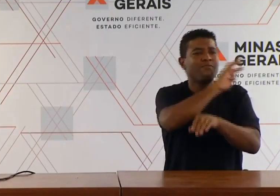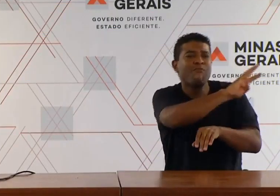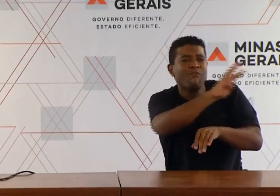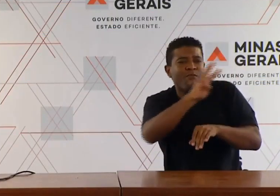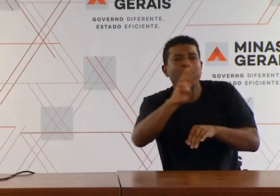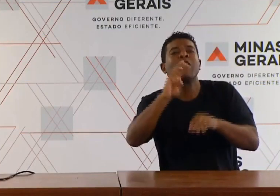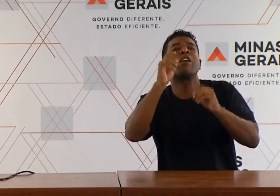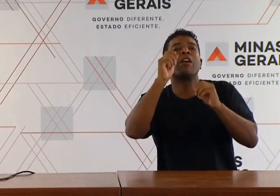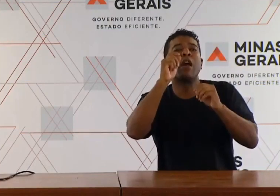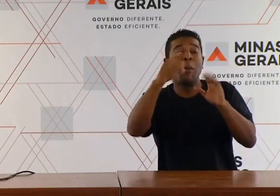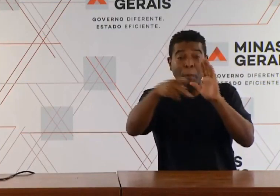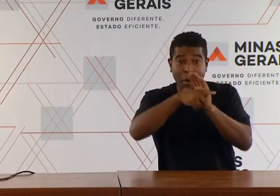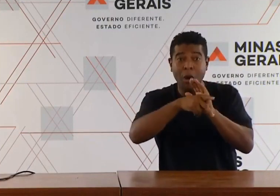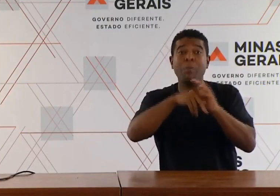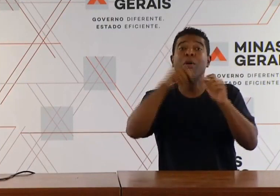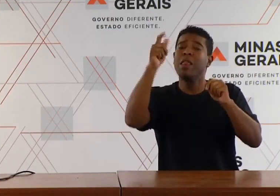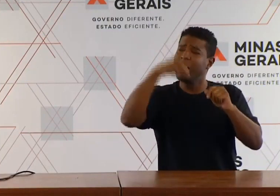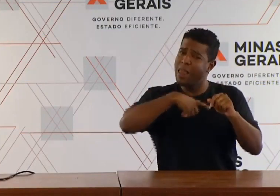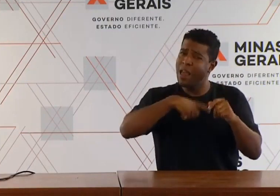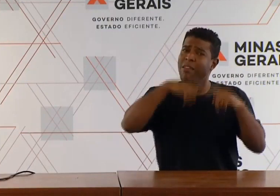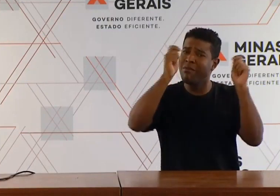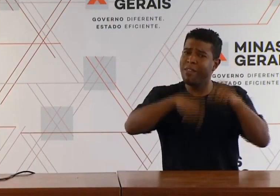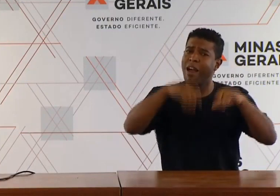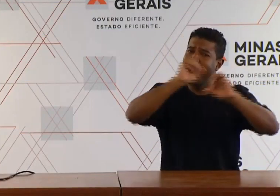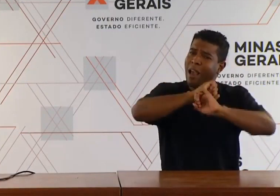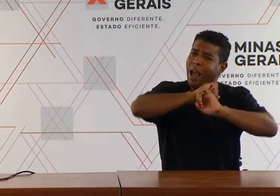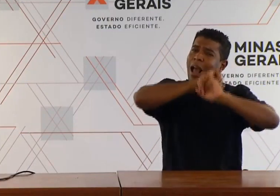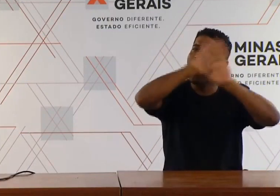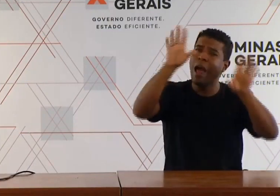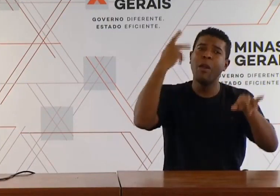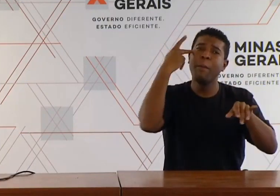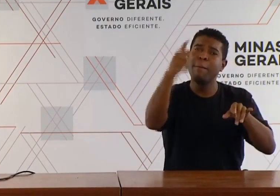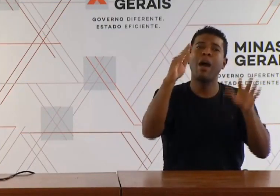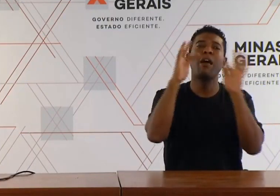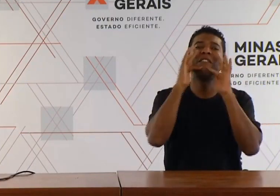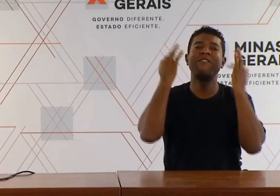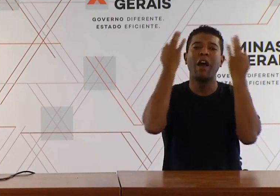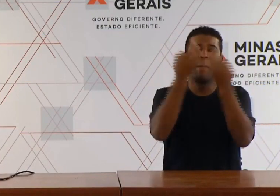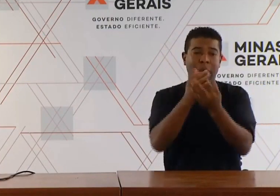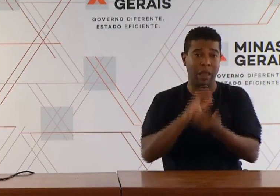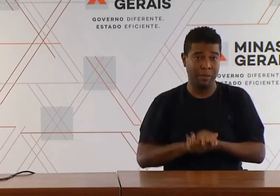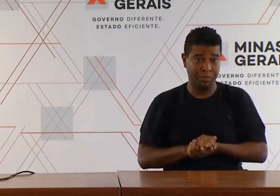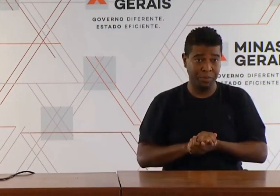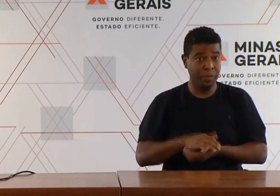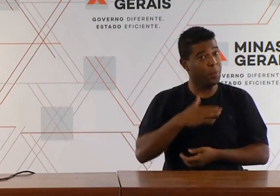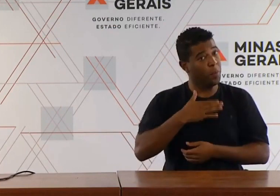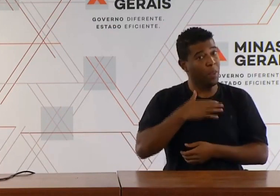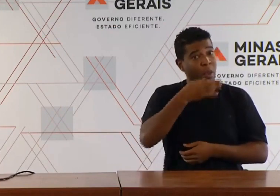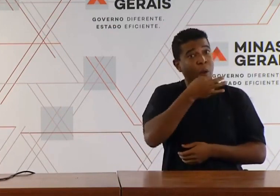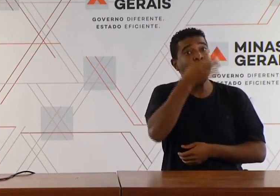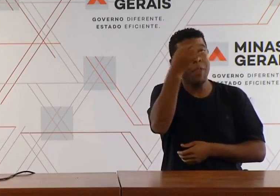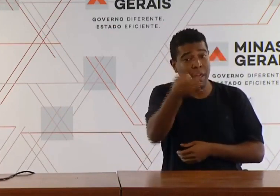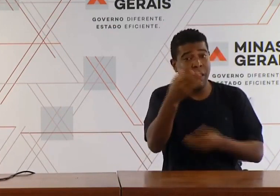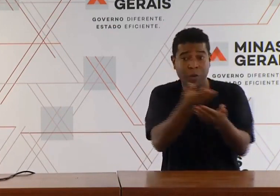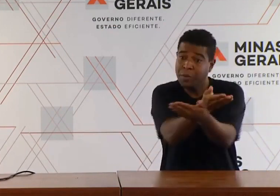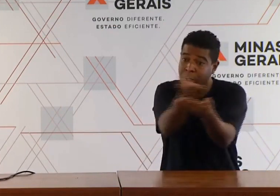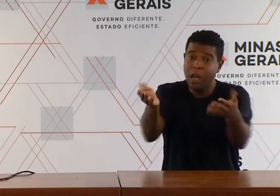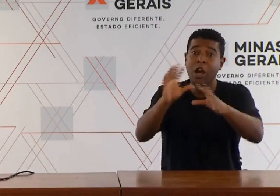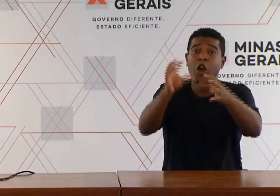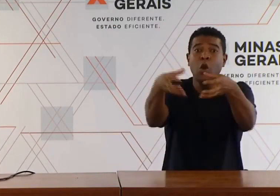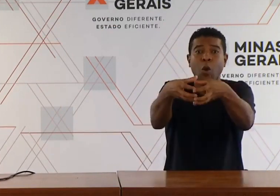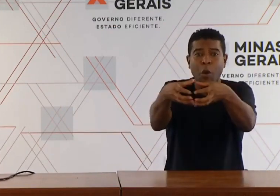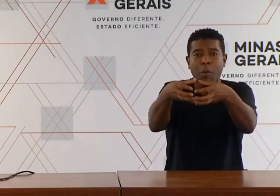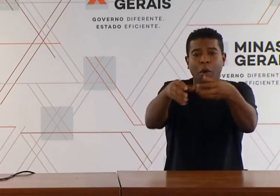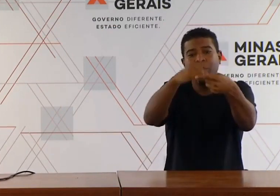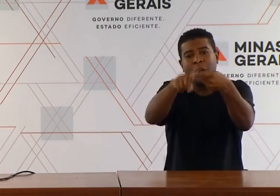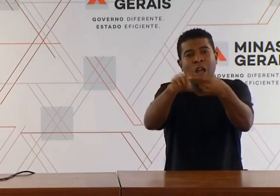esclarecer esses pontos para as famílias. Eu sugeriria que alunos e professores